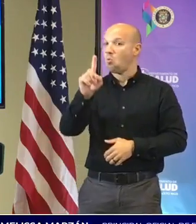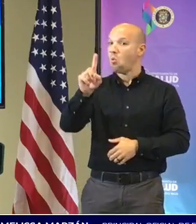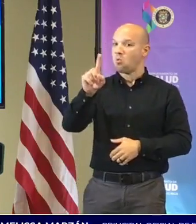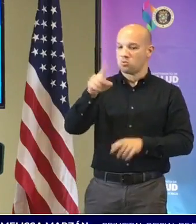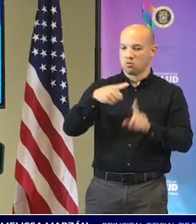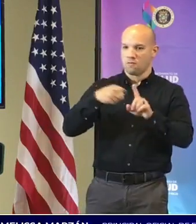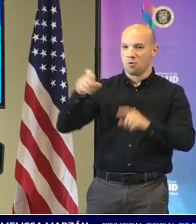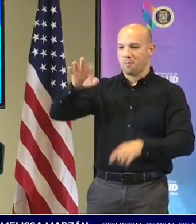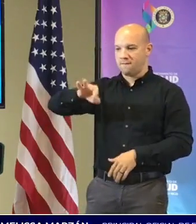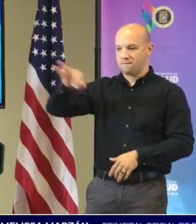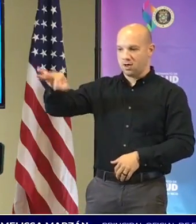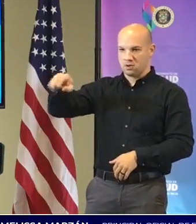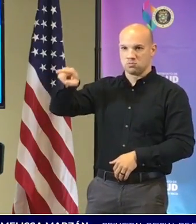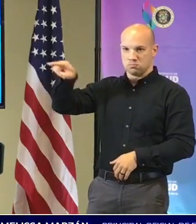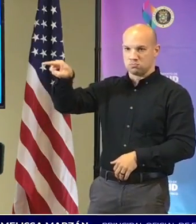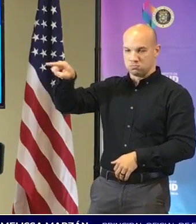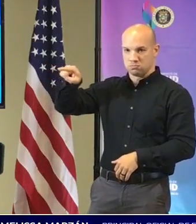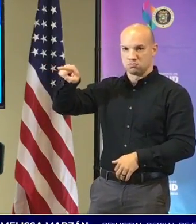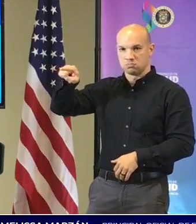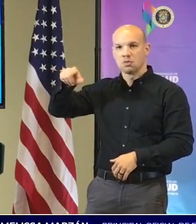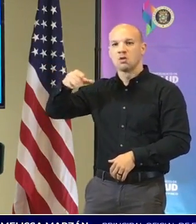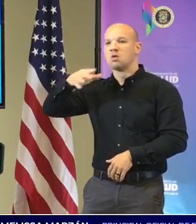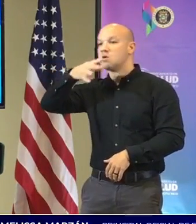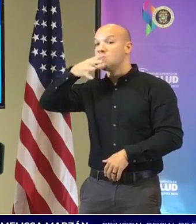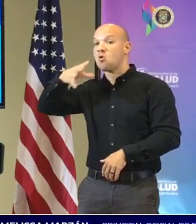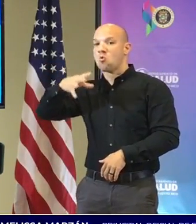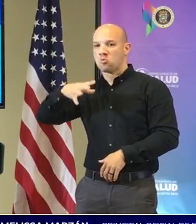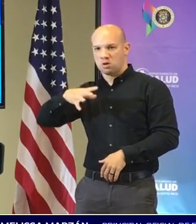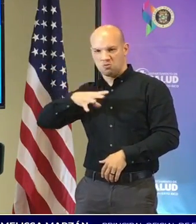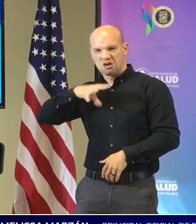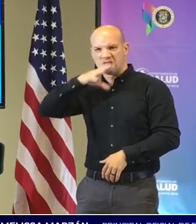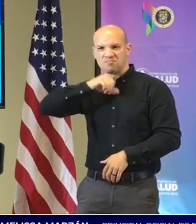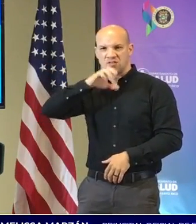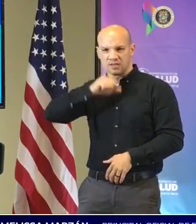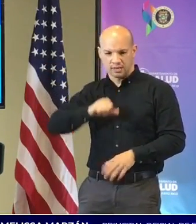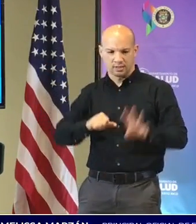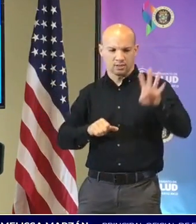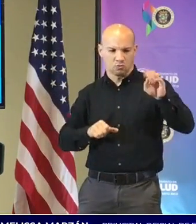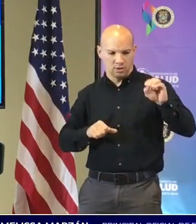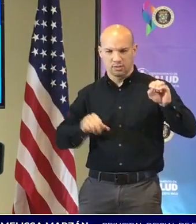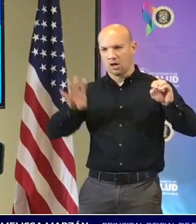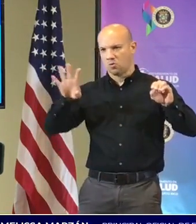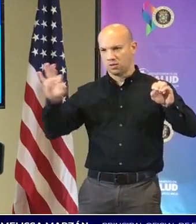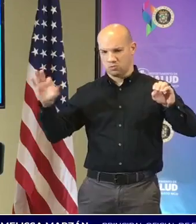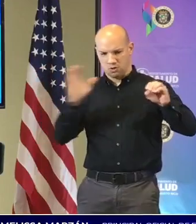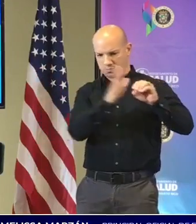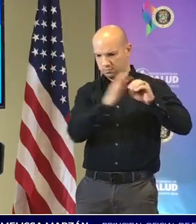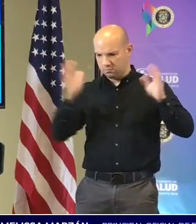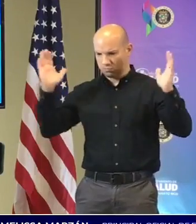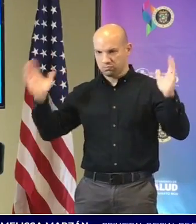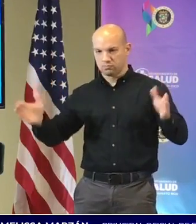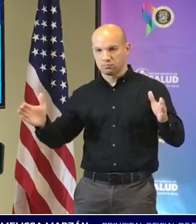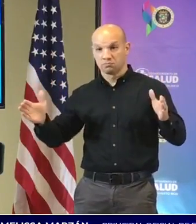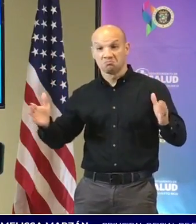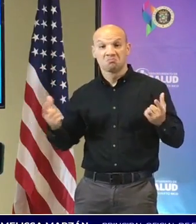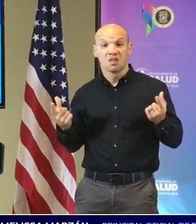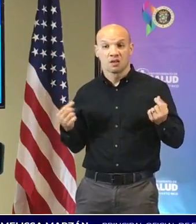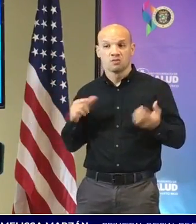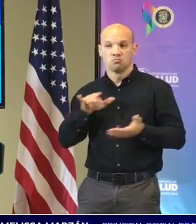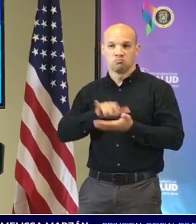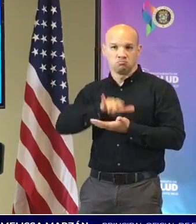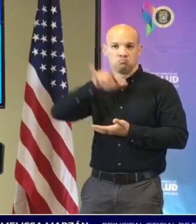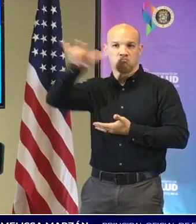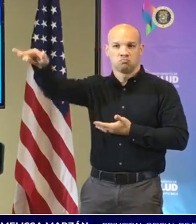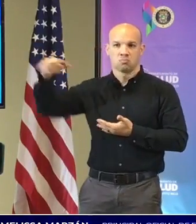y es una mujer del grupo de edad de 40 a 49 años y tuvo historial de viaje a